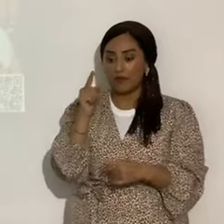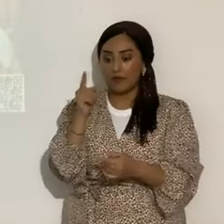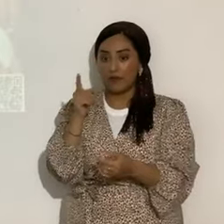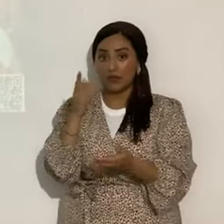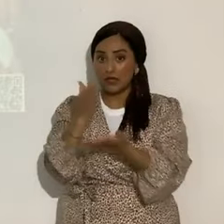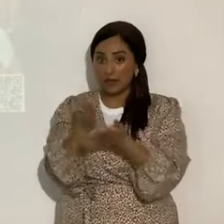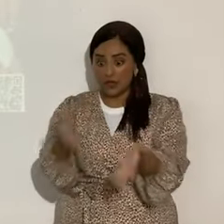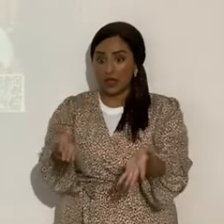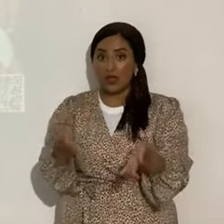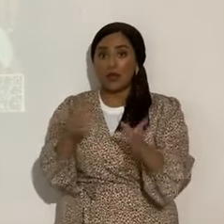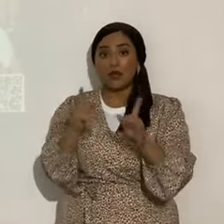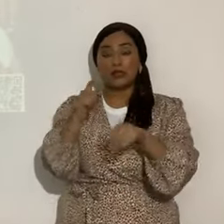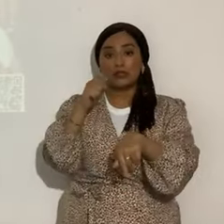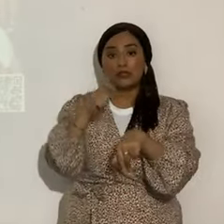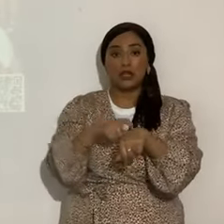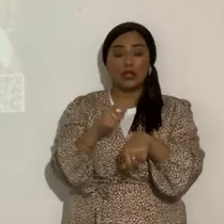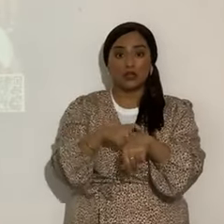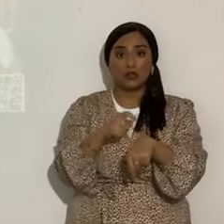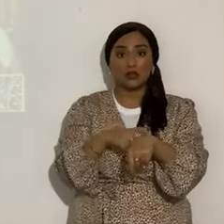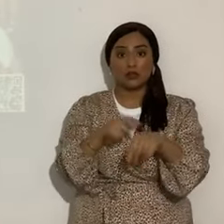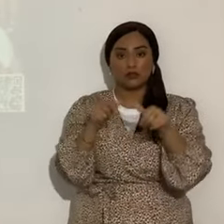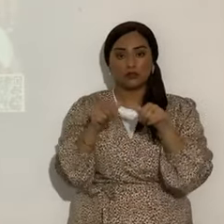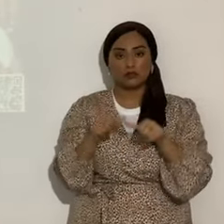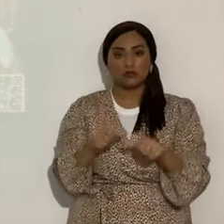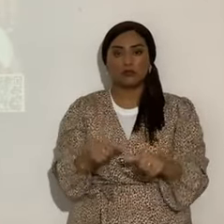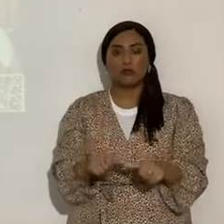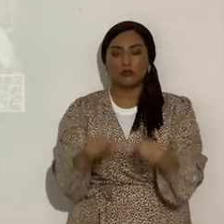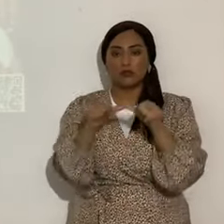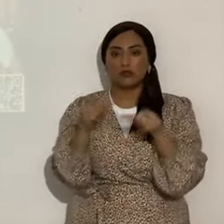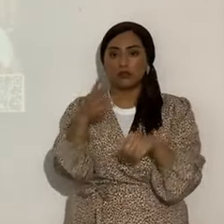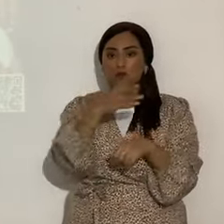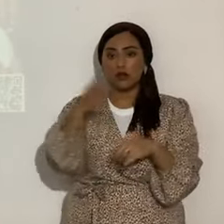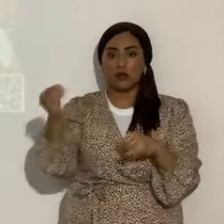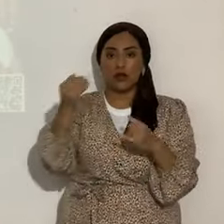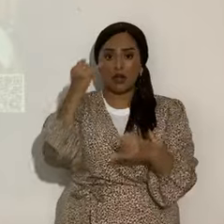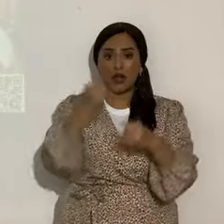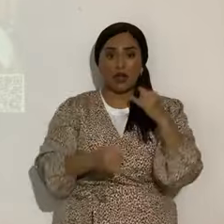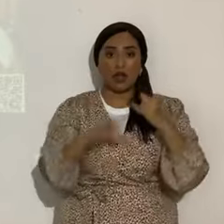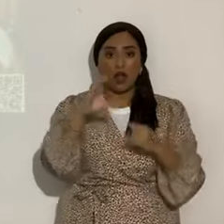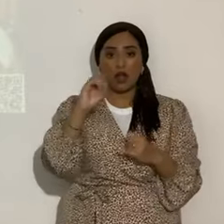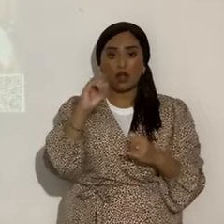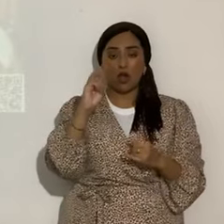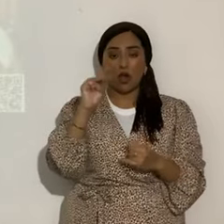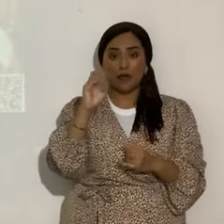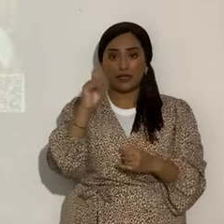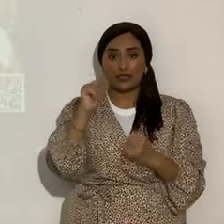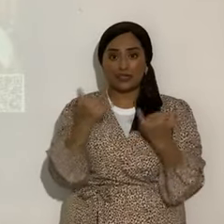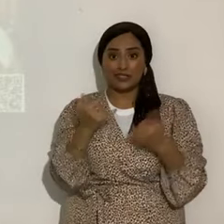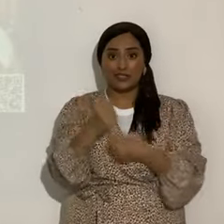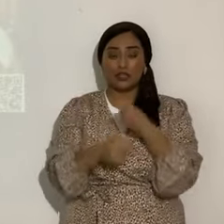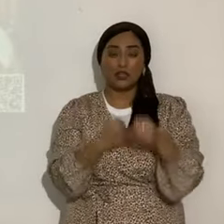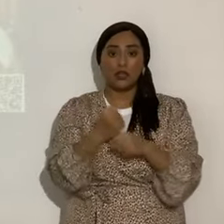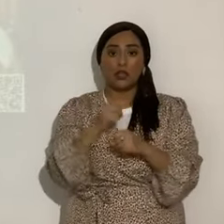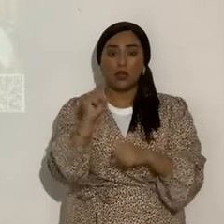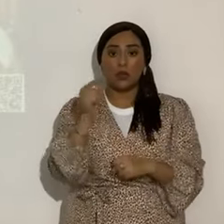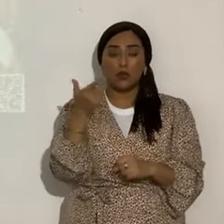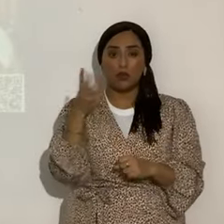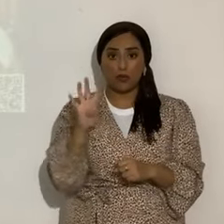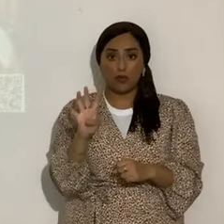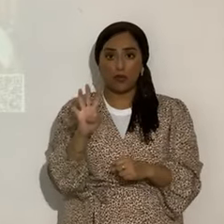El tiempo sigue y el último cometa de este año 2024 se llama